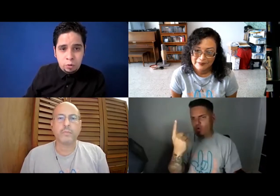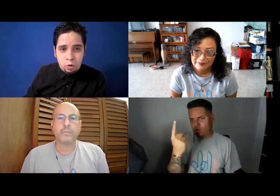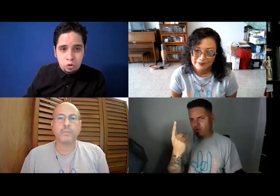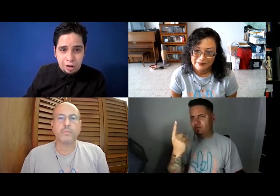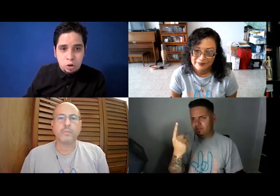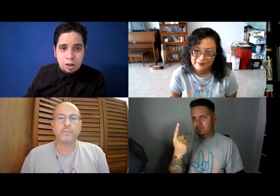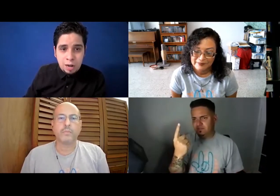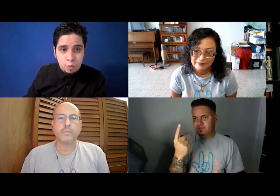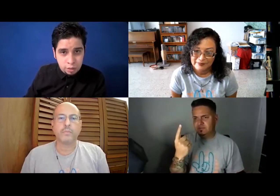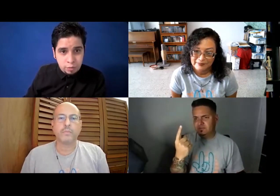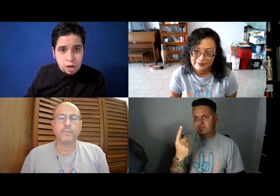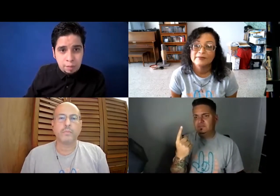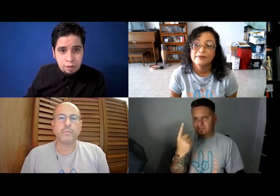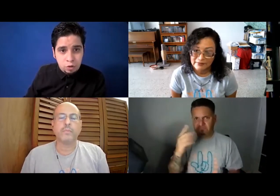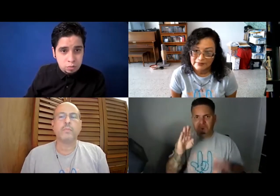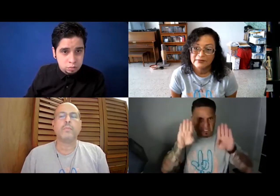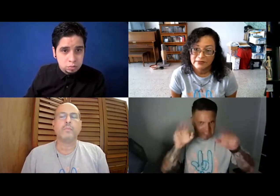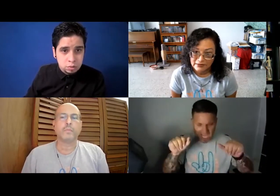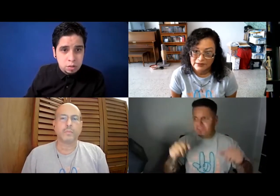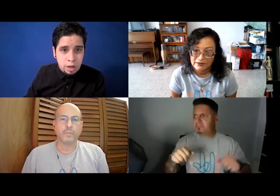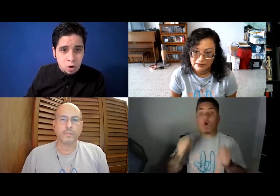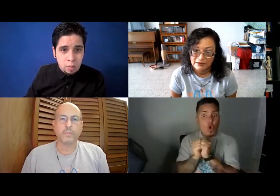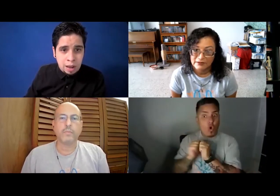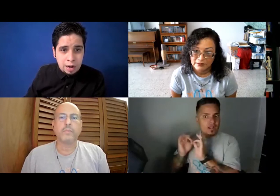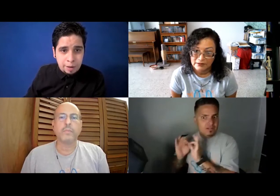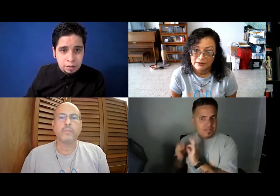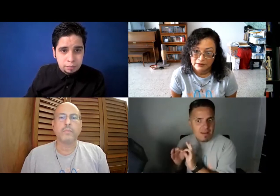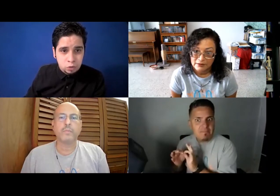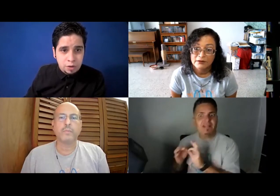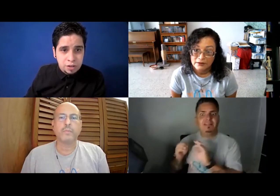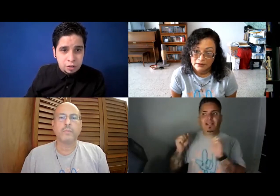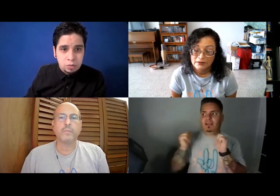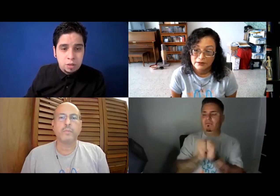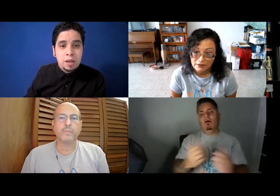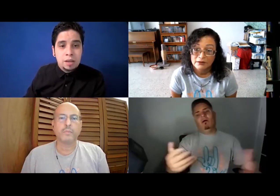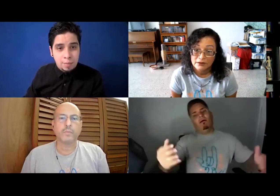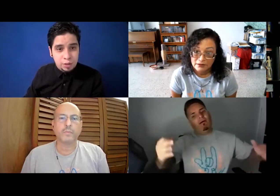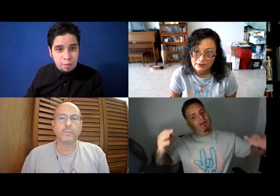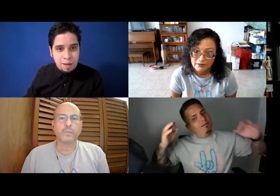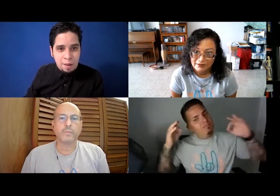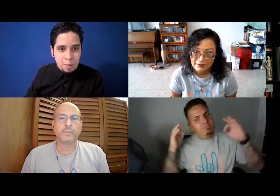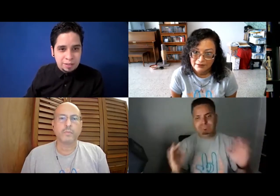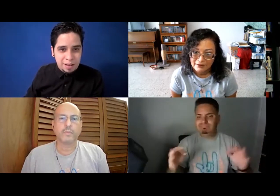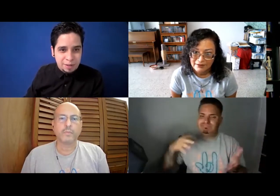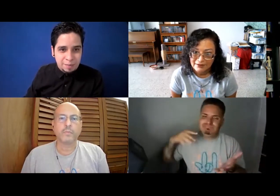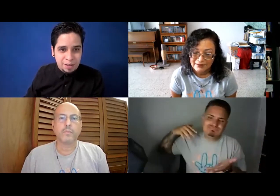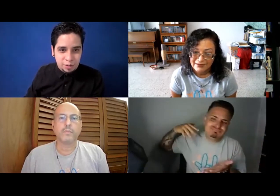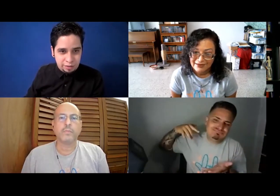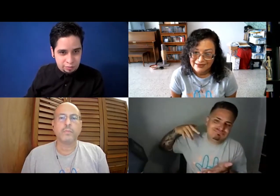Cursé las dos carreras al mismo tiempo y acabé las dos a la par, dos bachilleratos y al mismo tiempo me llamaban como intérprete también, eso que entonces